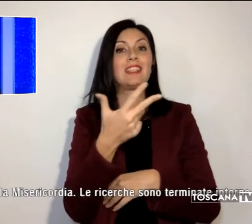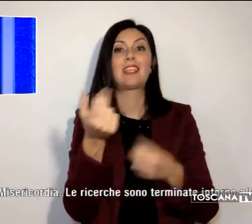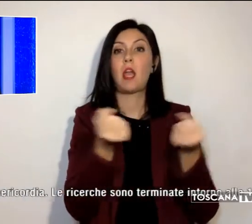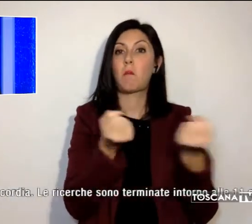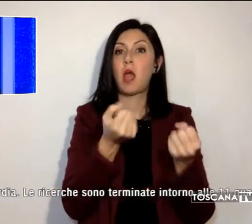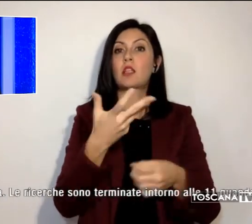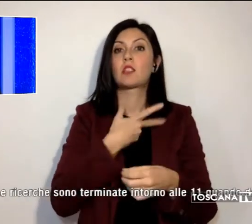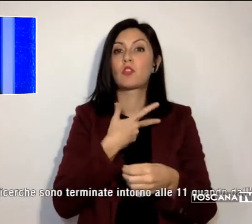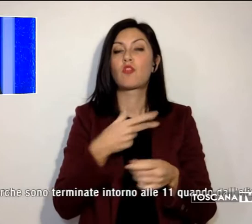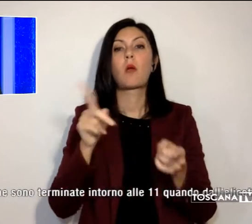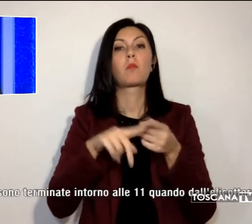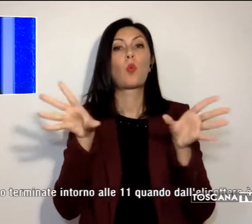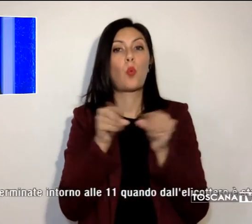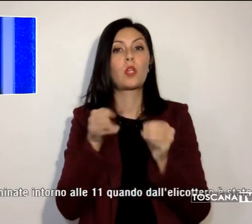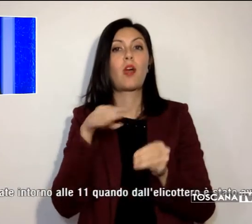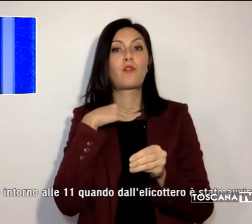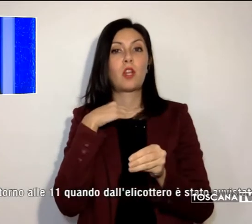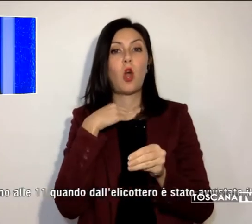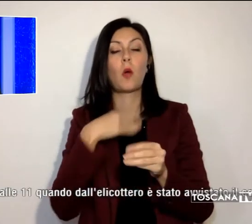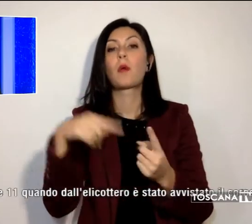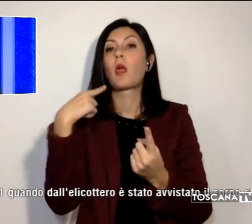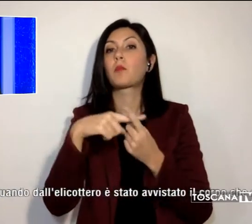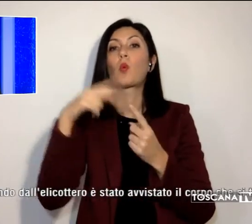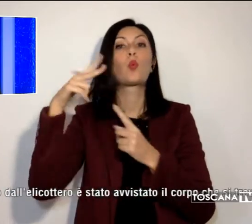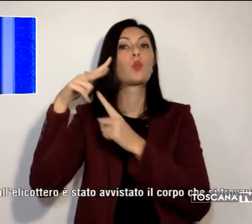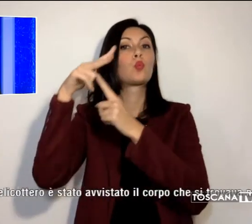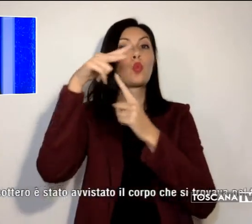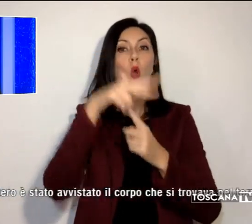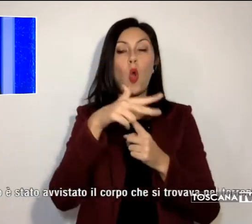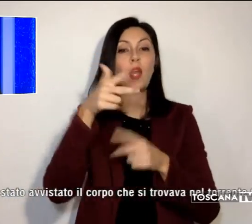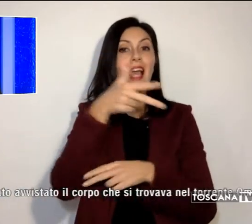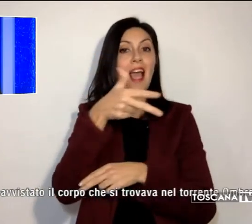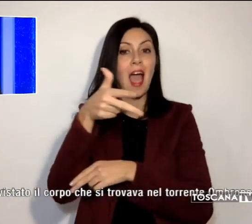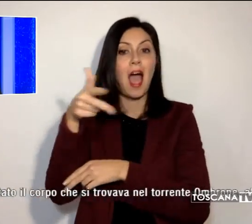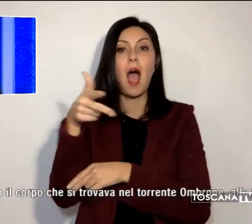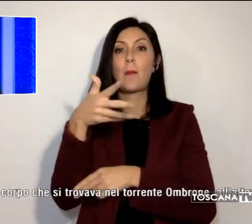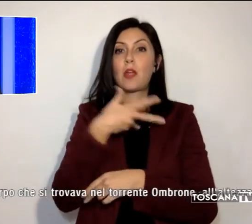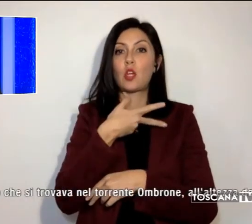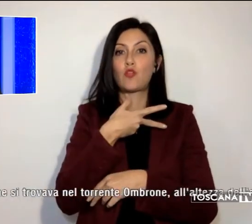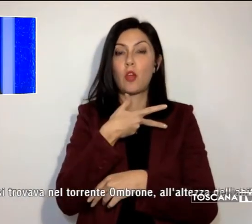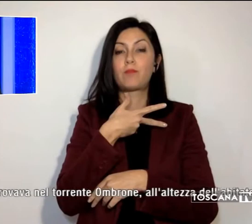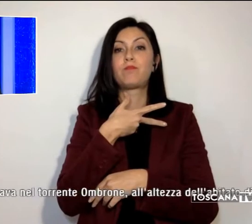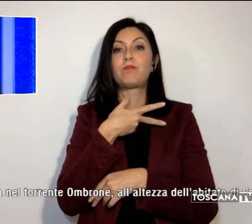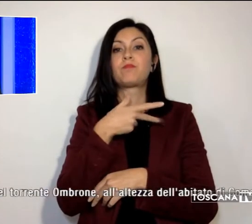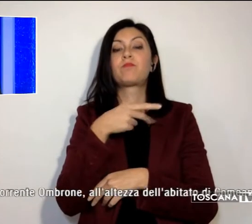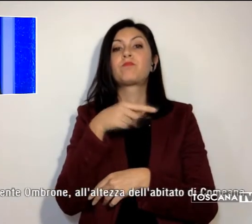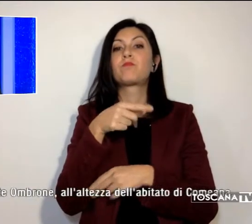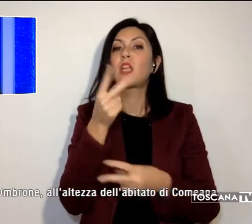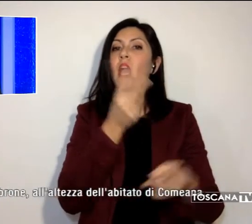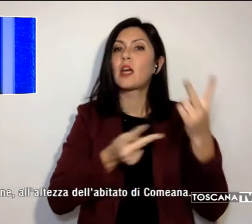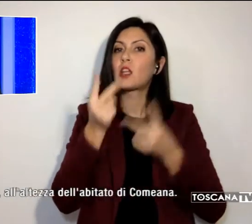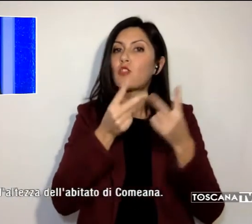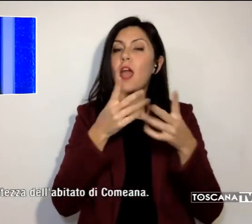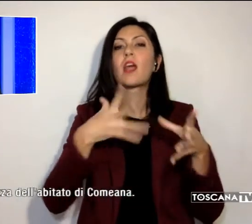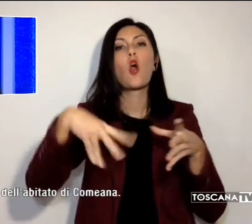cinofile e droni muniti di termocamere. Le ricerche hanno coinvolto anche carabinieri